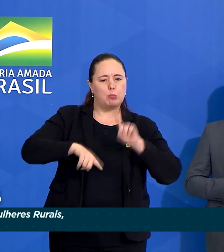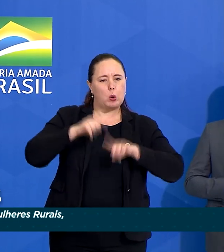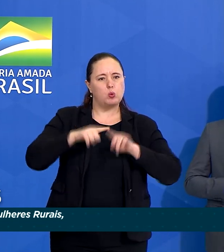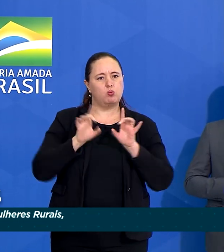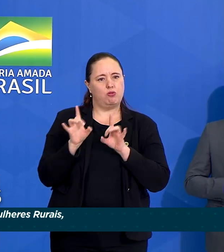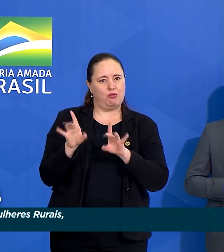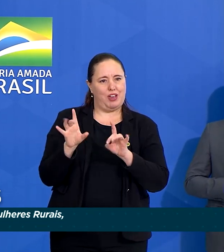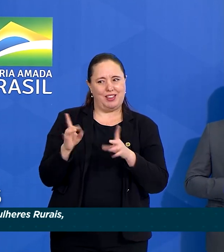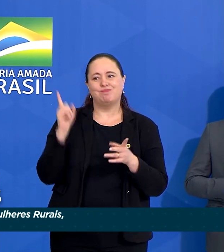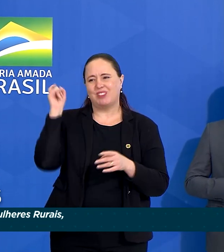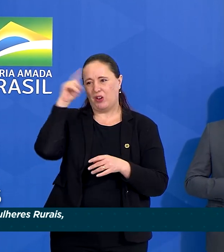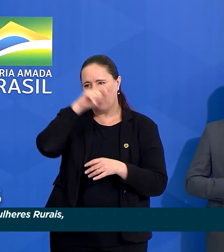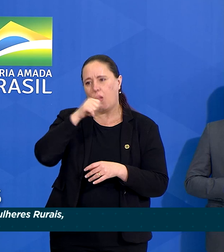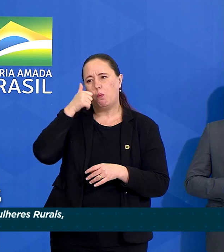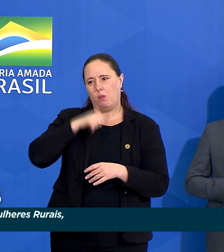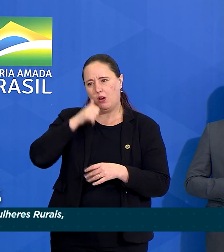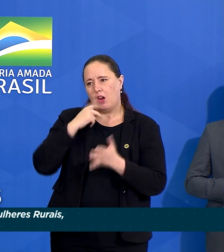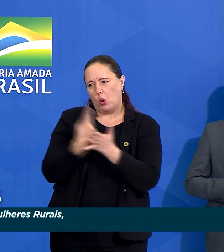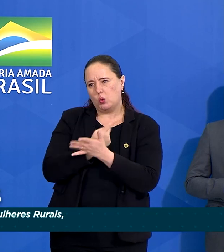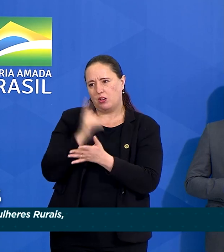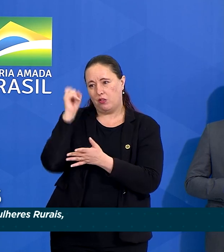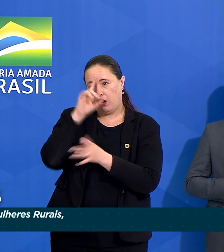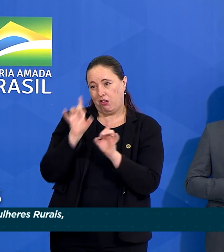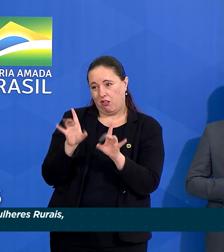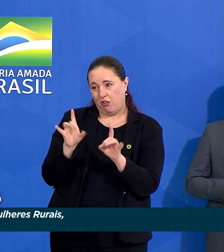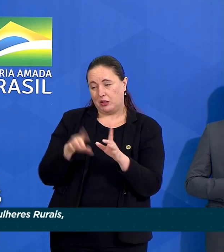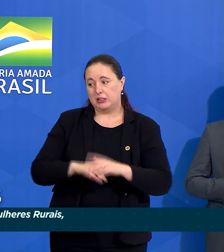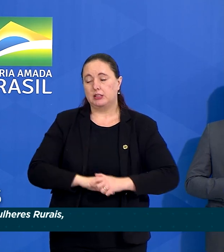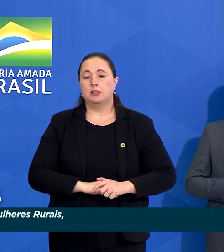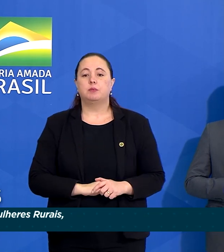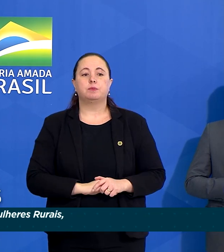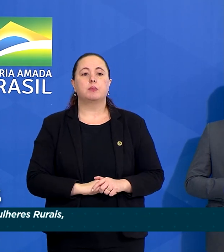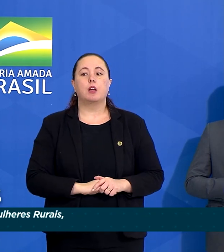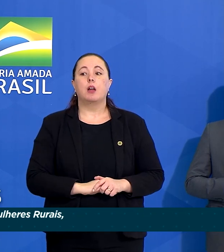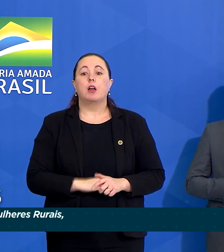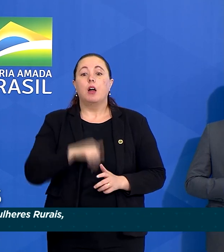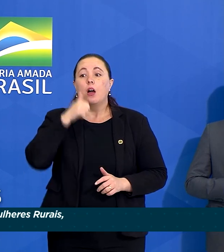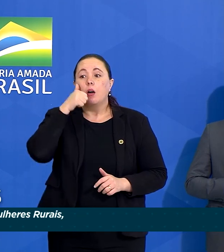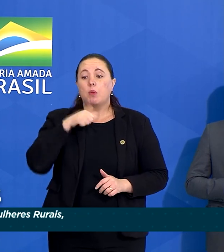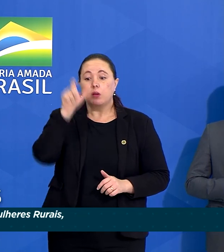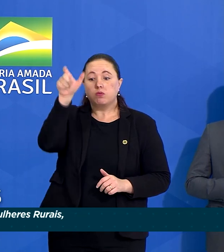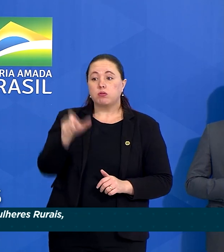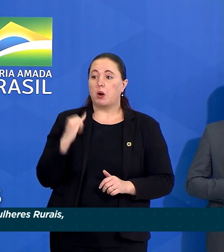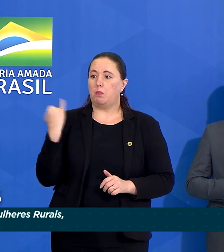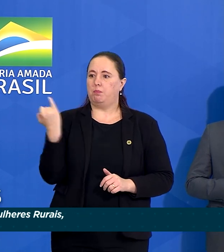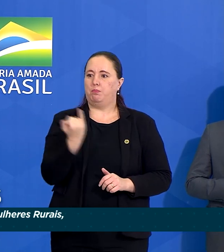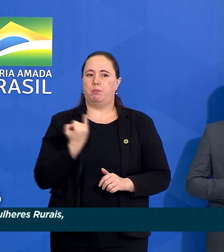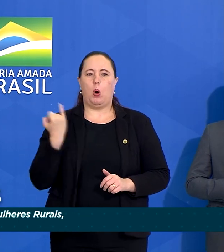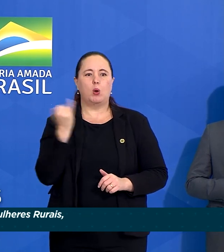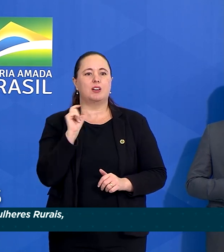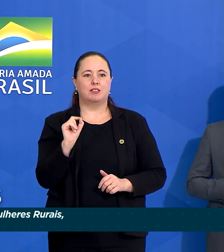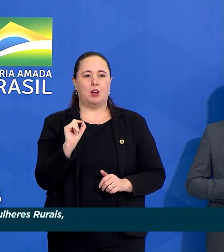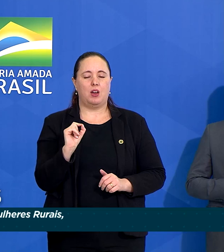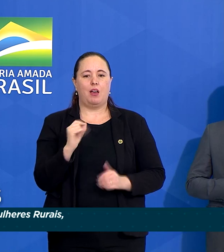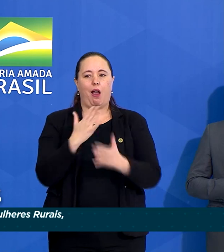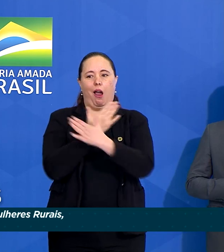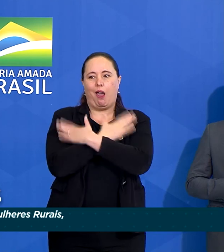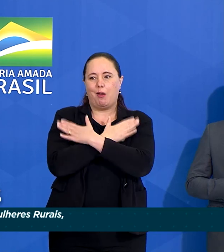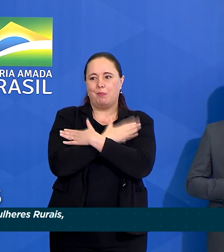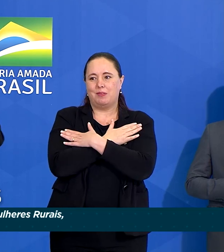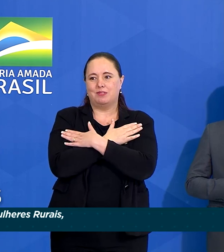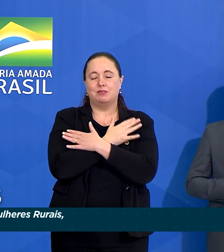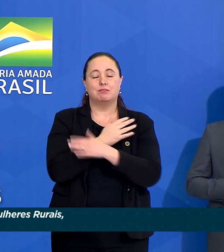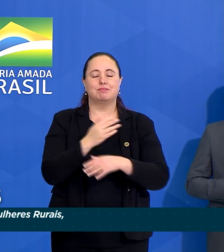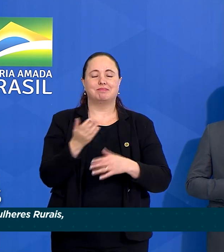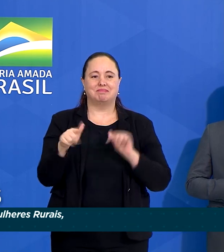mercado. As mulheres são importantes geradoras de emprego rural não